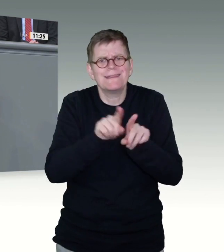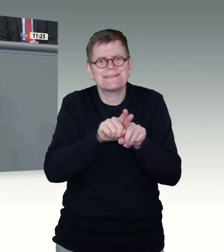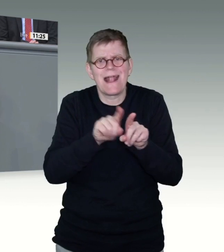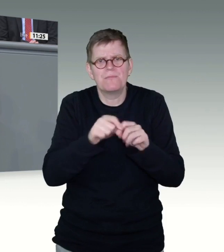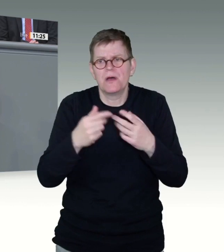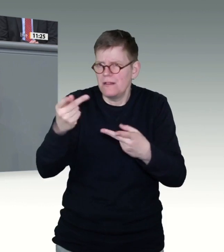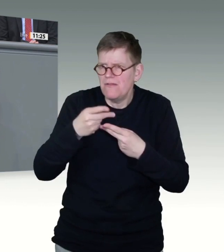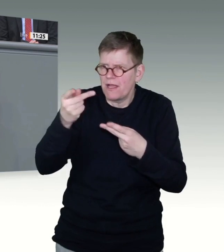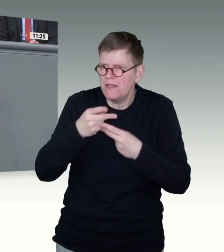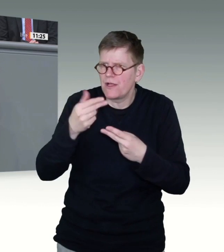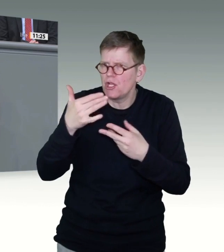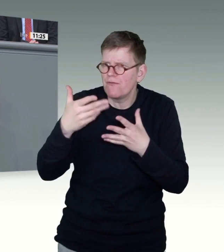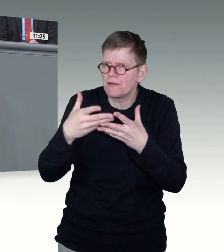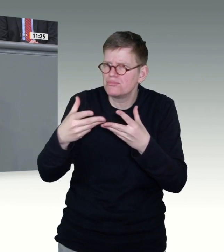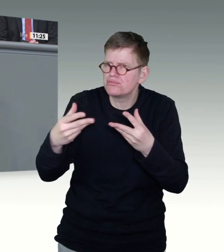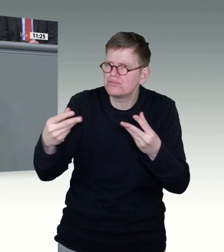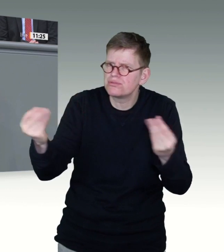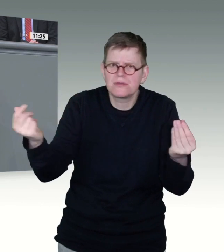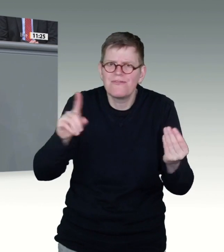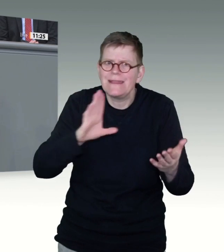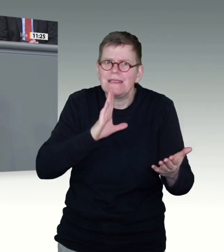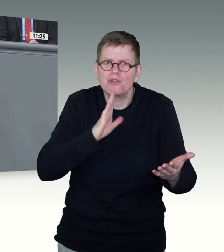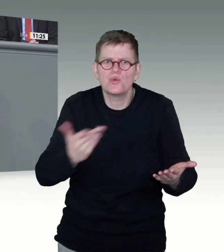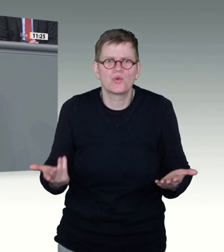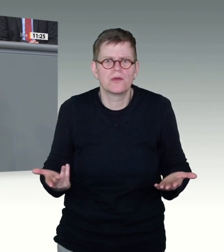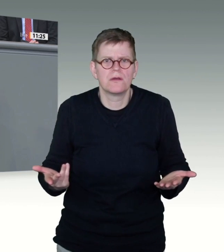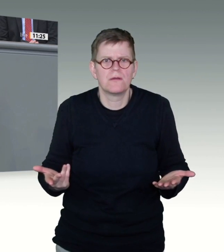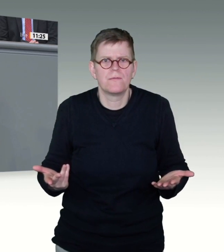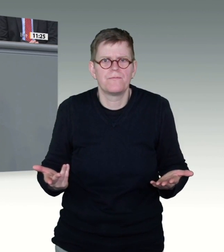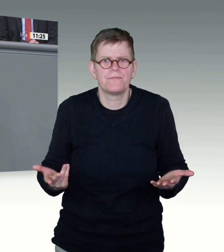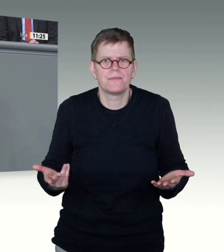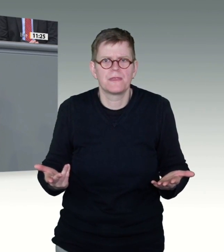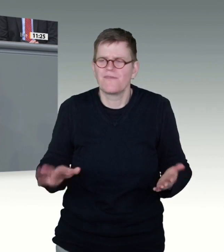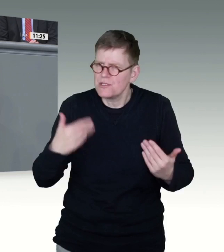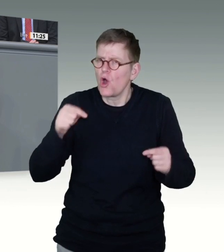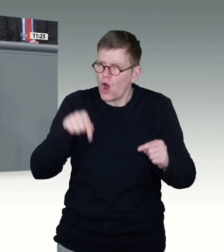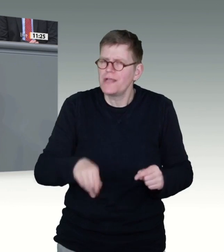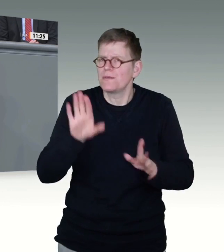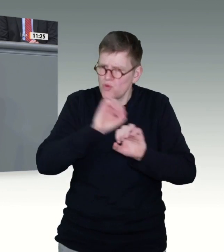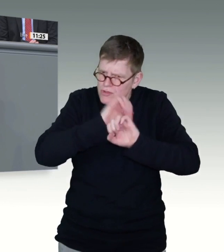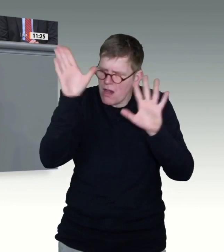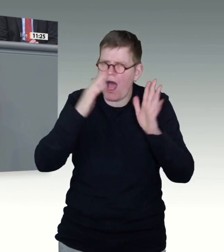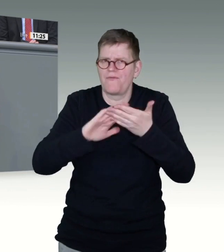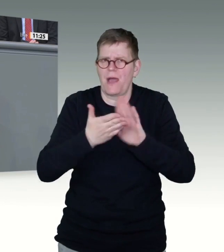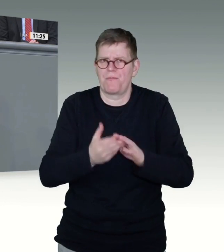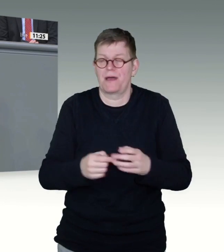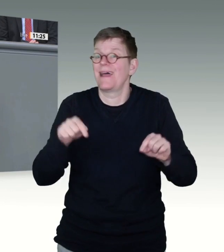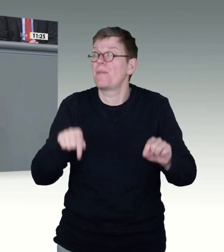noch heute Klarheit zu schaffen. Was macht die Regierung aber stattdessen? Die Regierung setzt einen Corona-Task-Force ein.